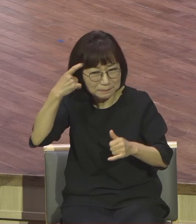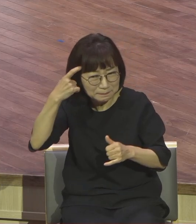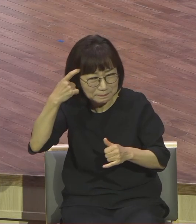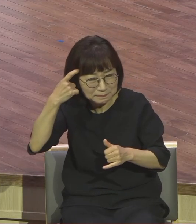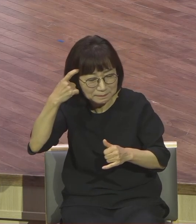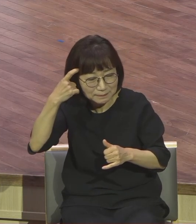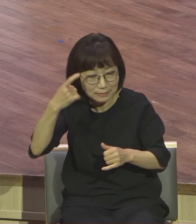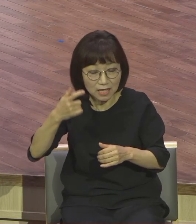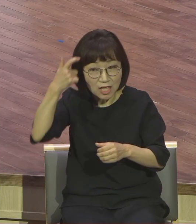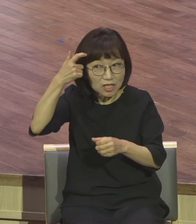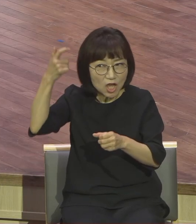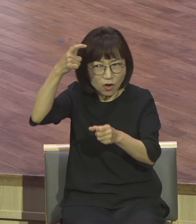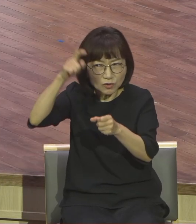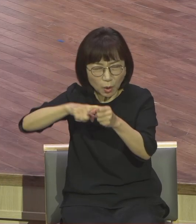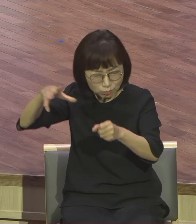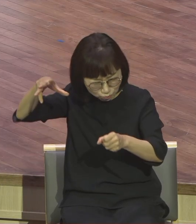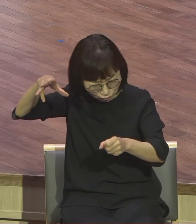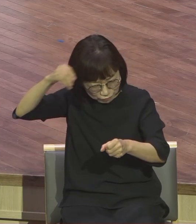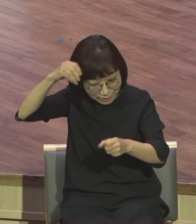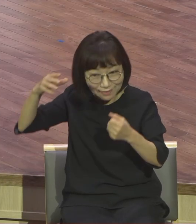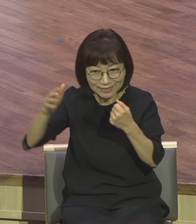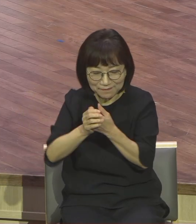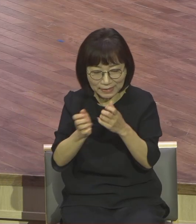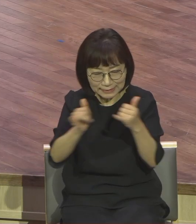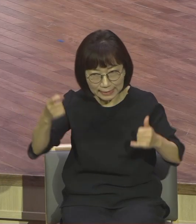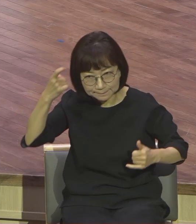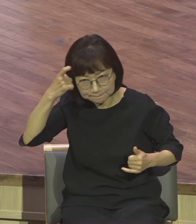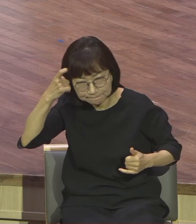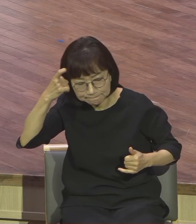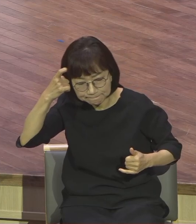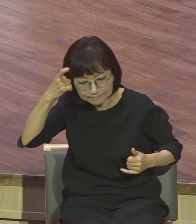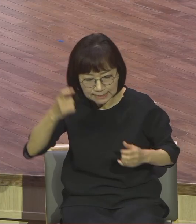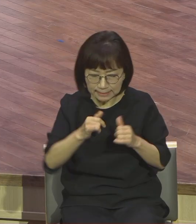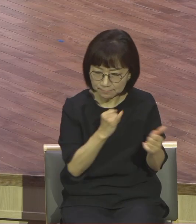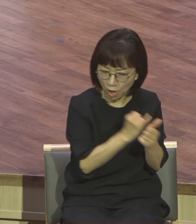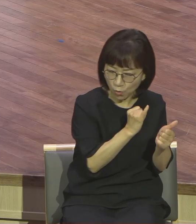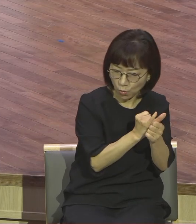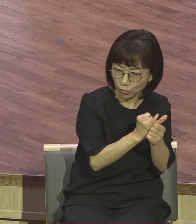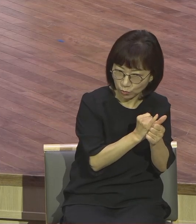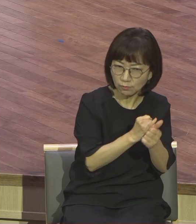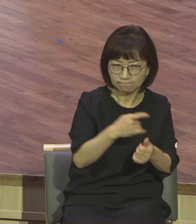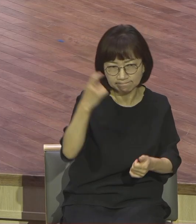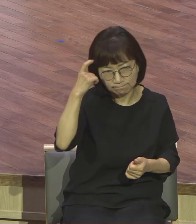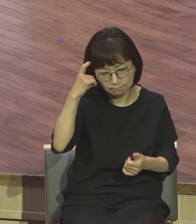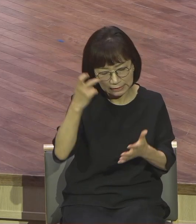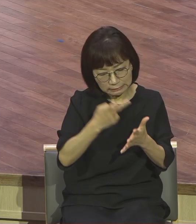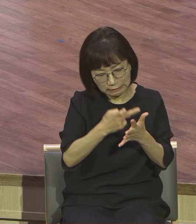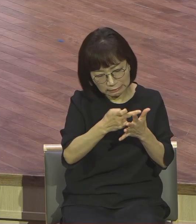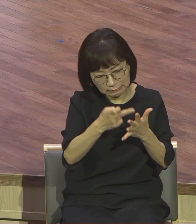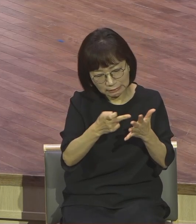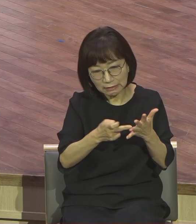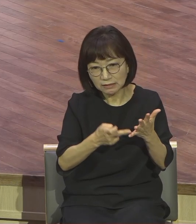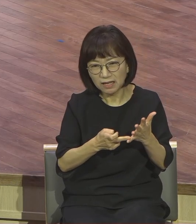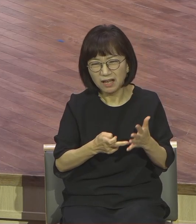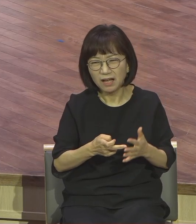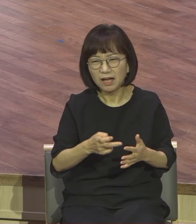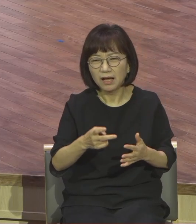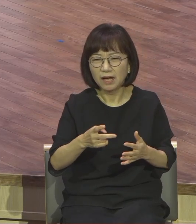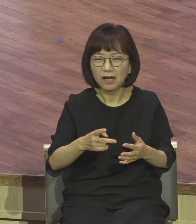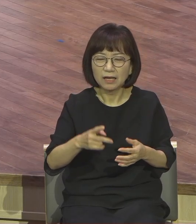영증 안 믿으니까 부활 이후에 삶을 이 땅에서 사는 털을 가지고 묶어놓으면